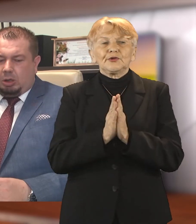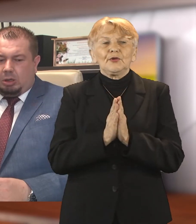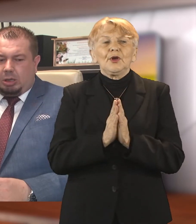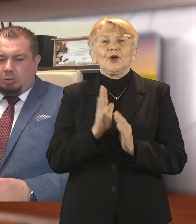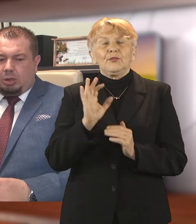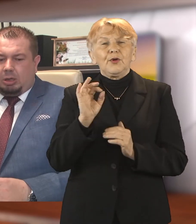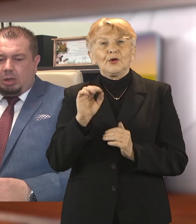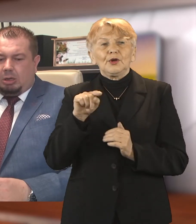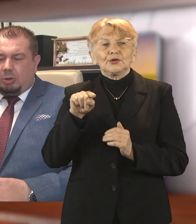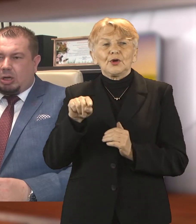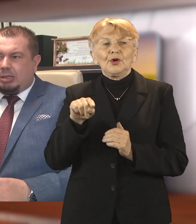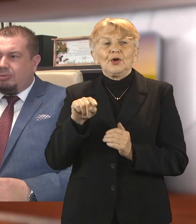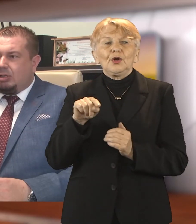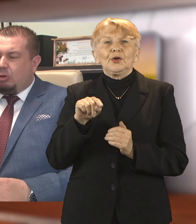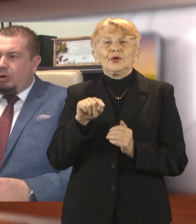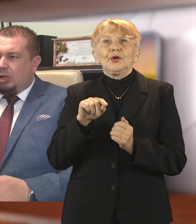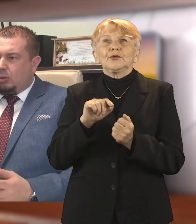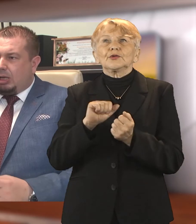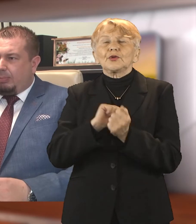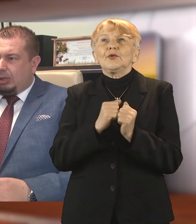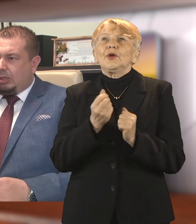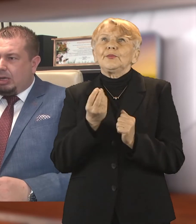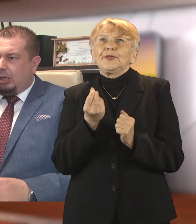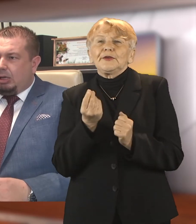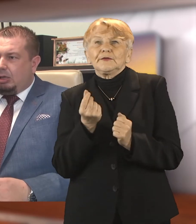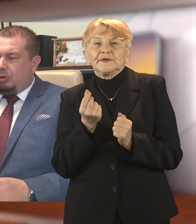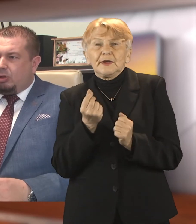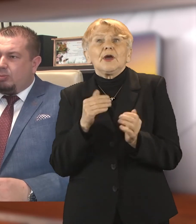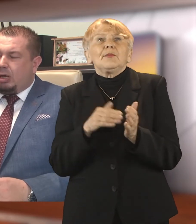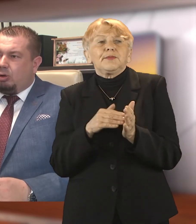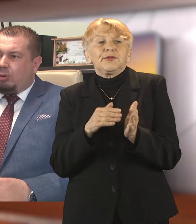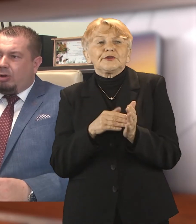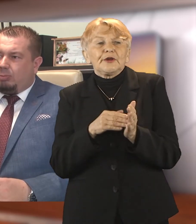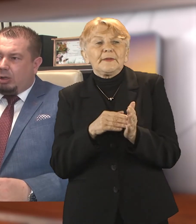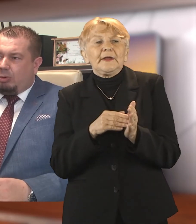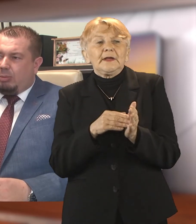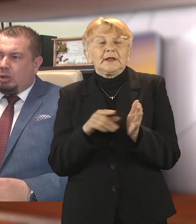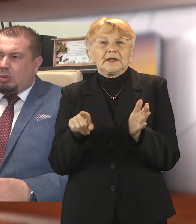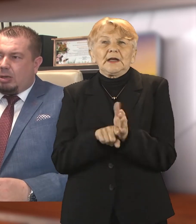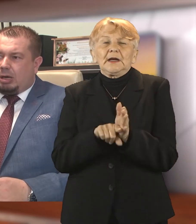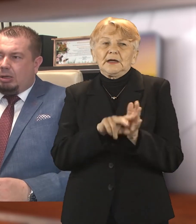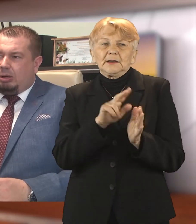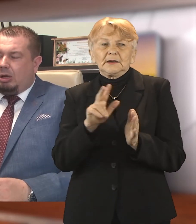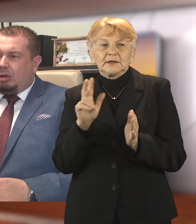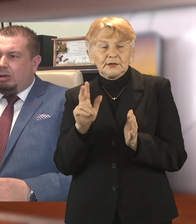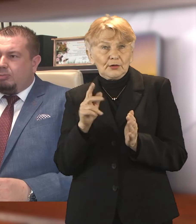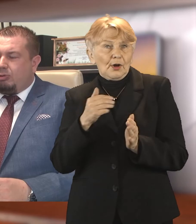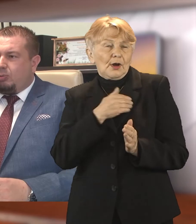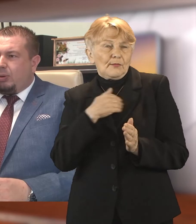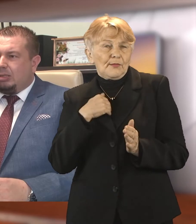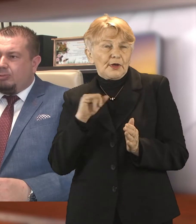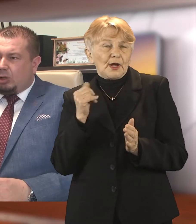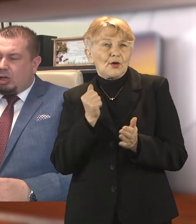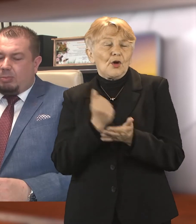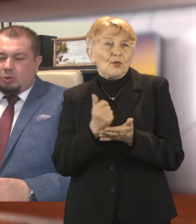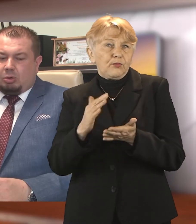dróg, na które mieszkańcy zwracali uwagę, składali petycje. Więc my jako powiat podejmujemy te działania i przy